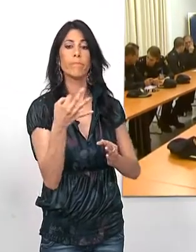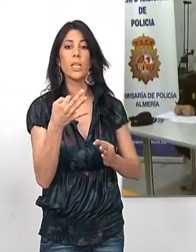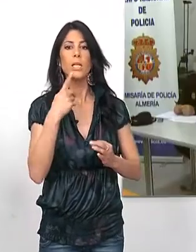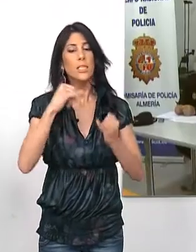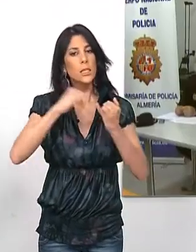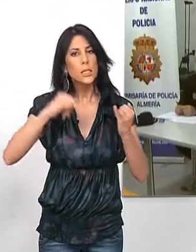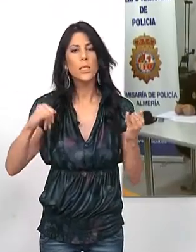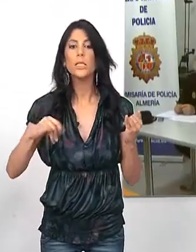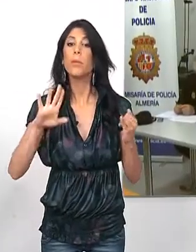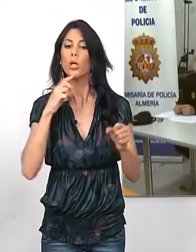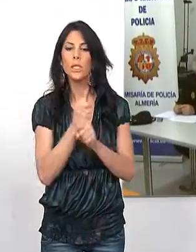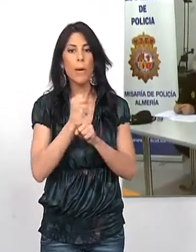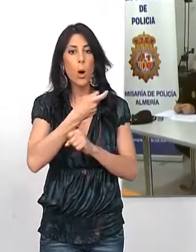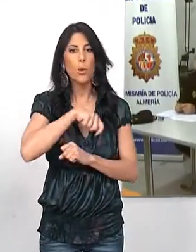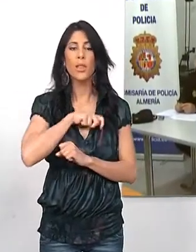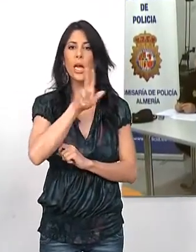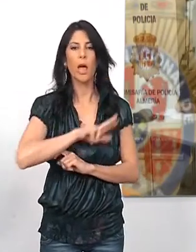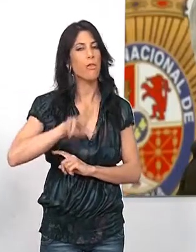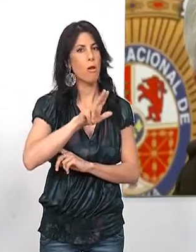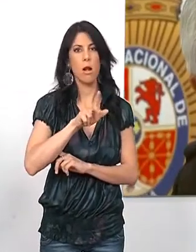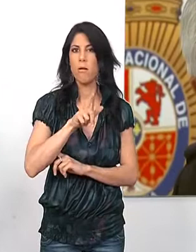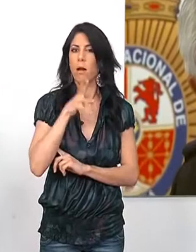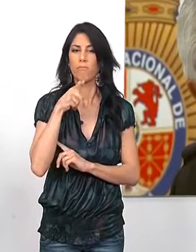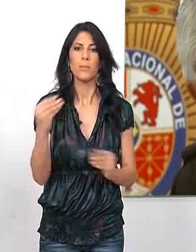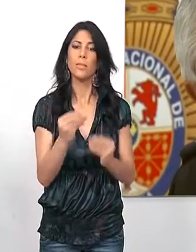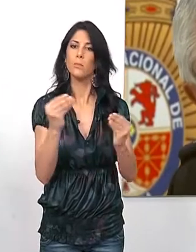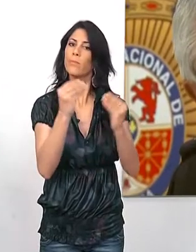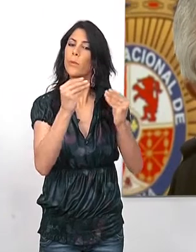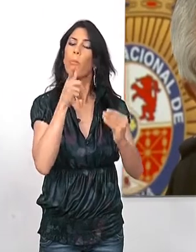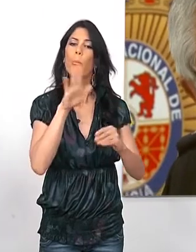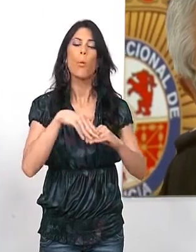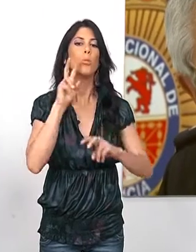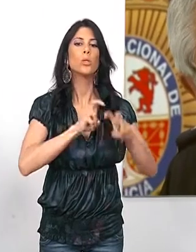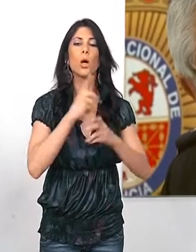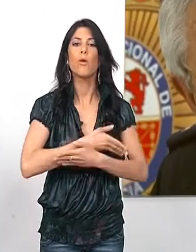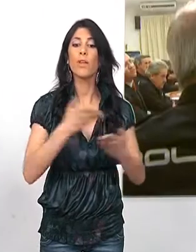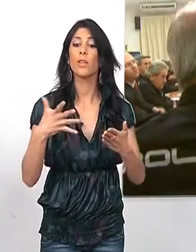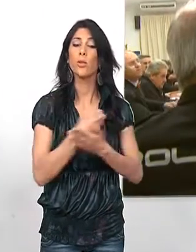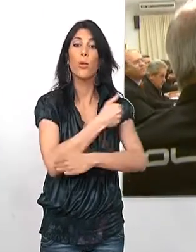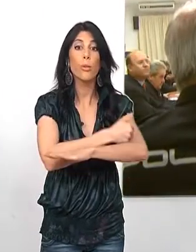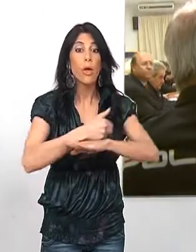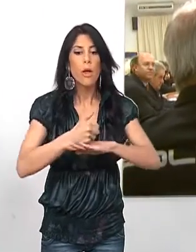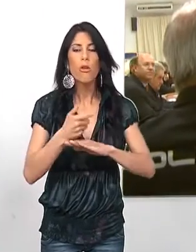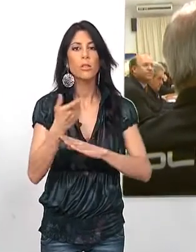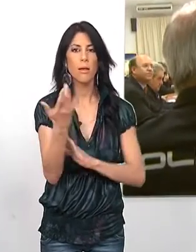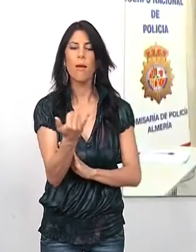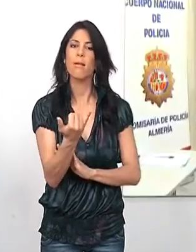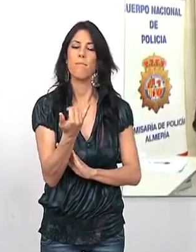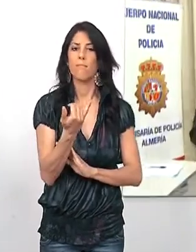destacado que a pesar de la crisis, el trabajo de la Policía Nacional es impecable y considera que la confianza que los ciudadanos tienen en los agentes